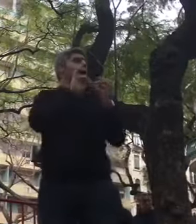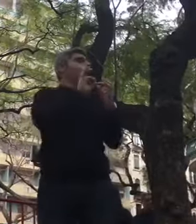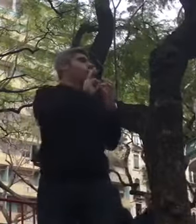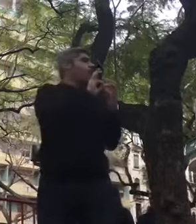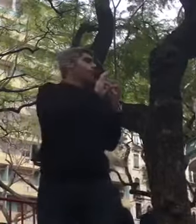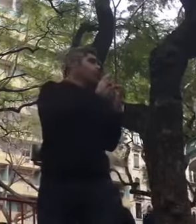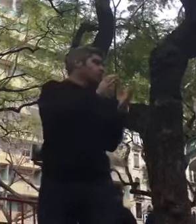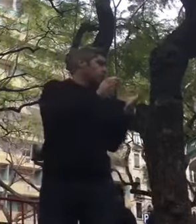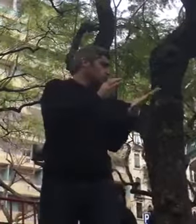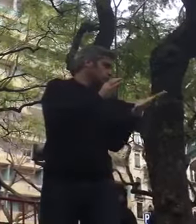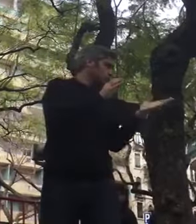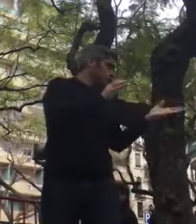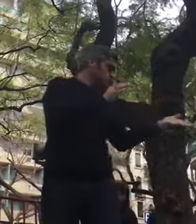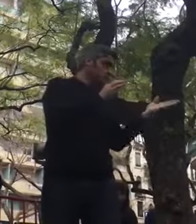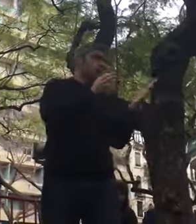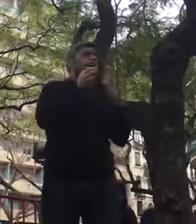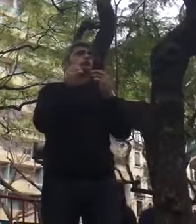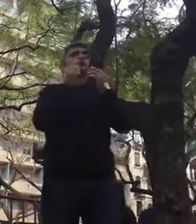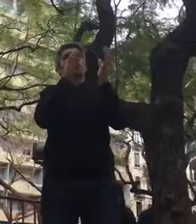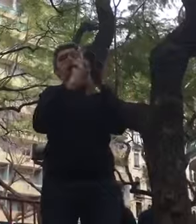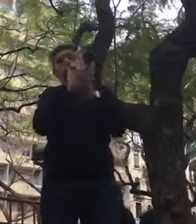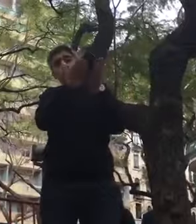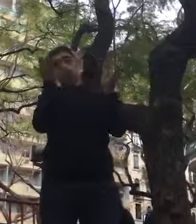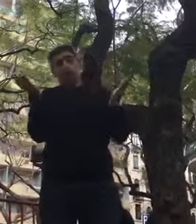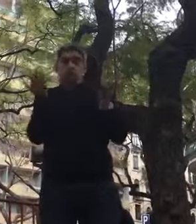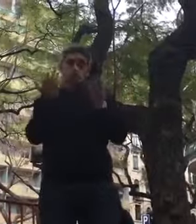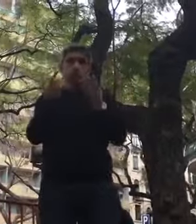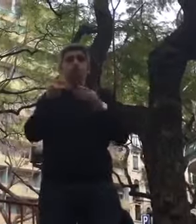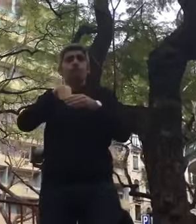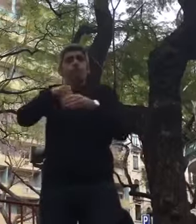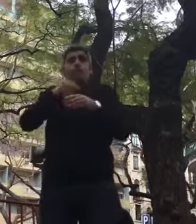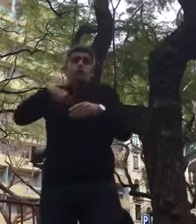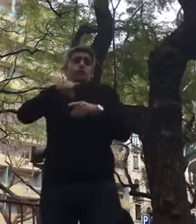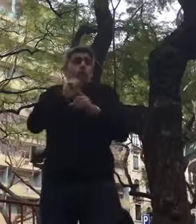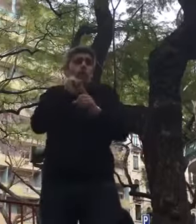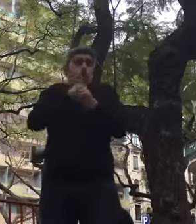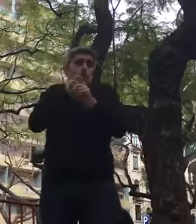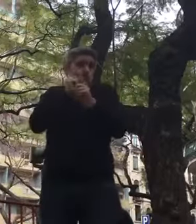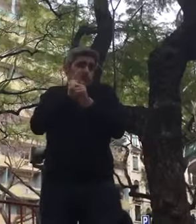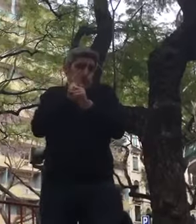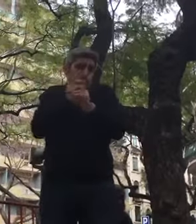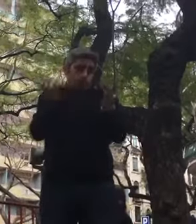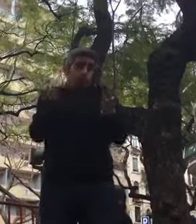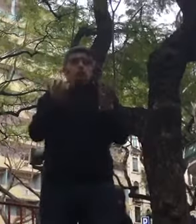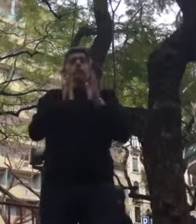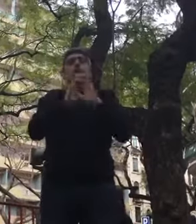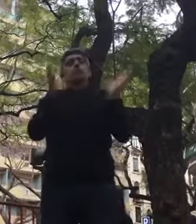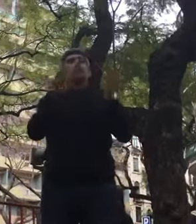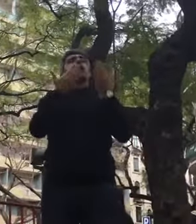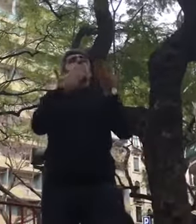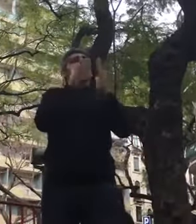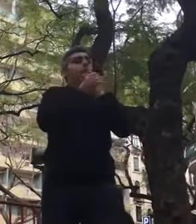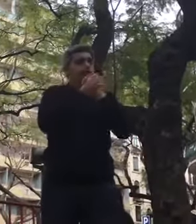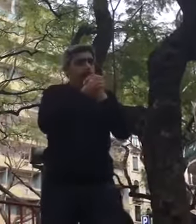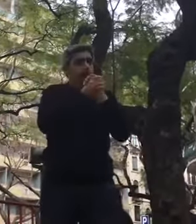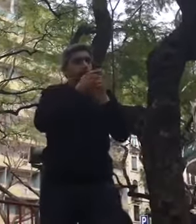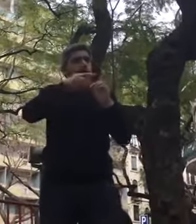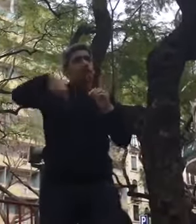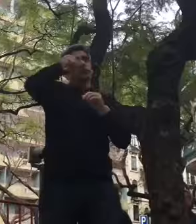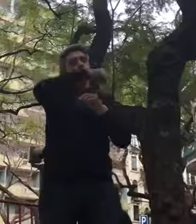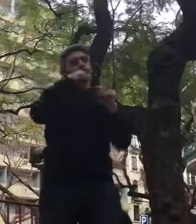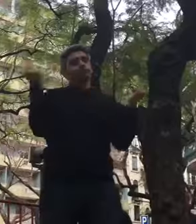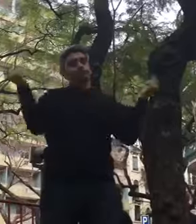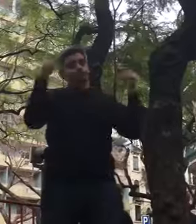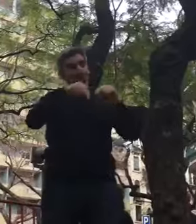vez que estamos aqui todos envolvidos nesta luta. Agradecer, entre outros, também a presença do